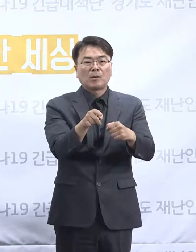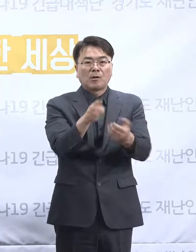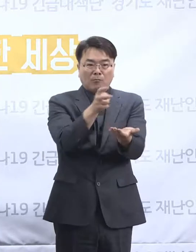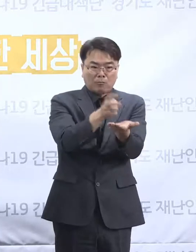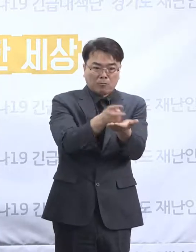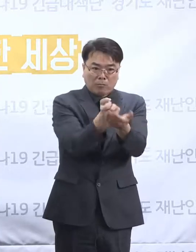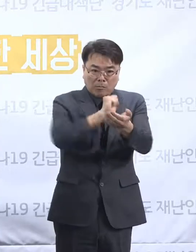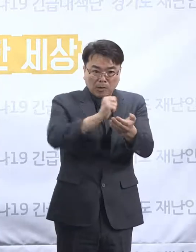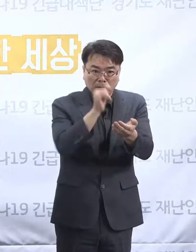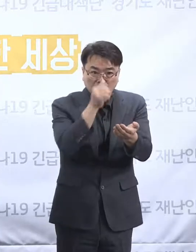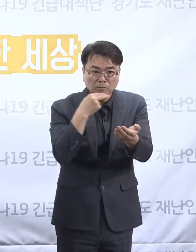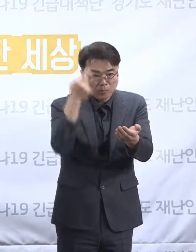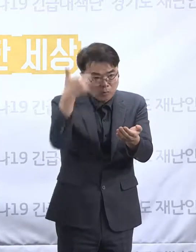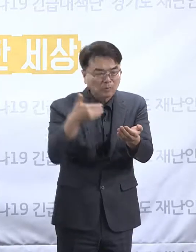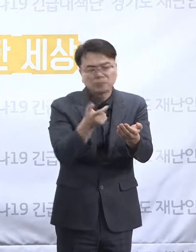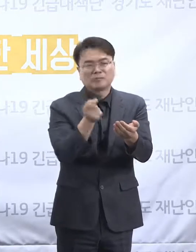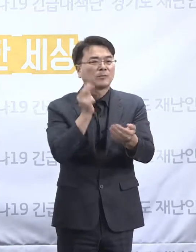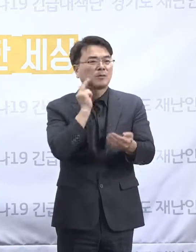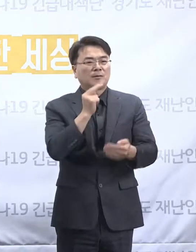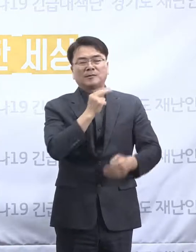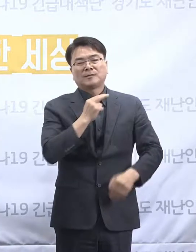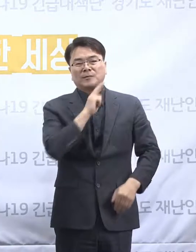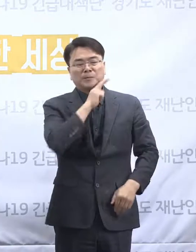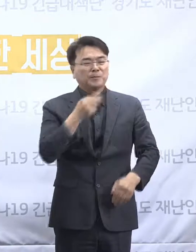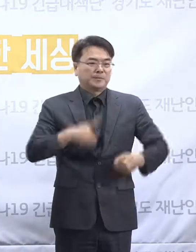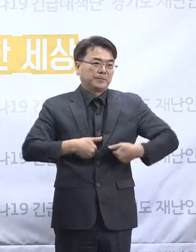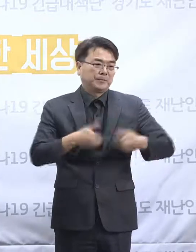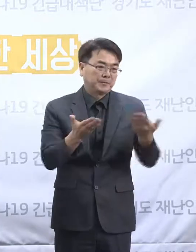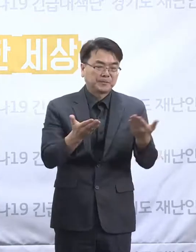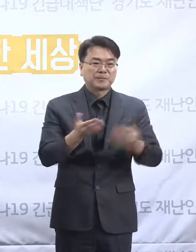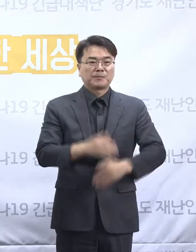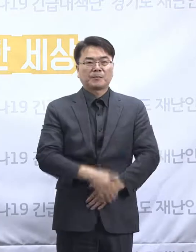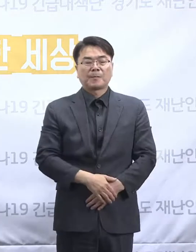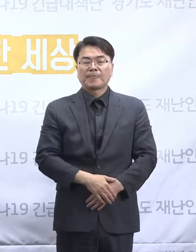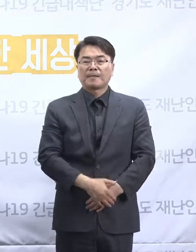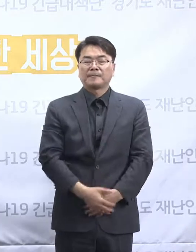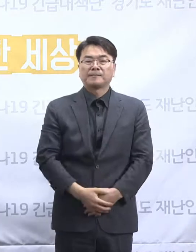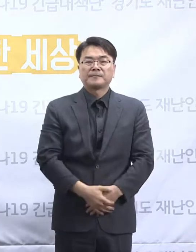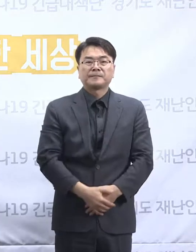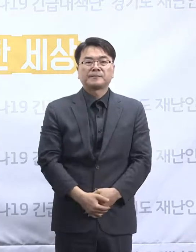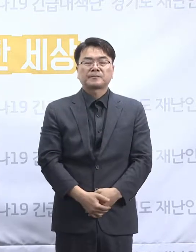우려라고 생각을 하고 싶습니다. 민간합동조사단 구성자 교육이요.